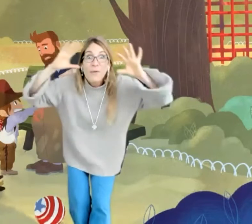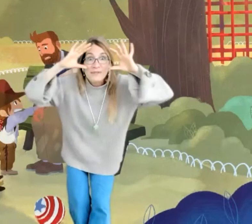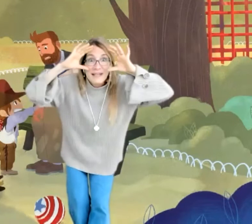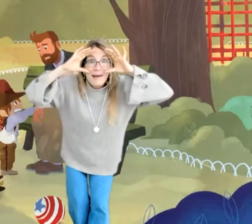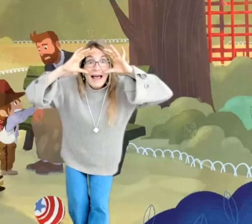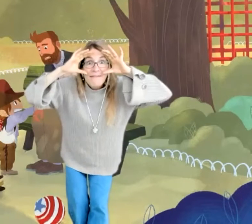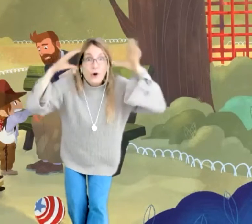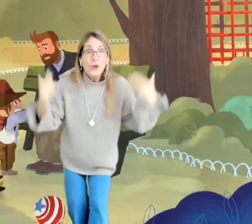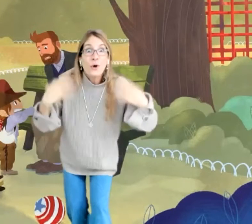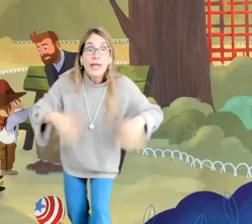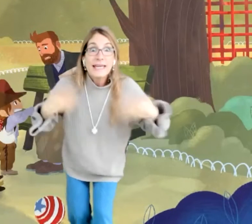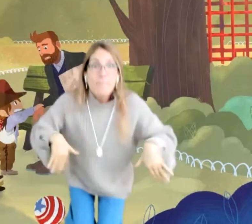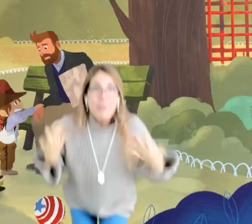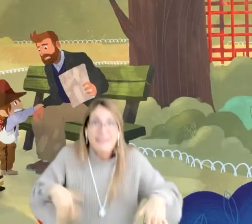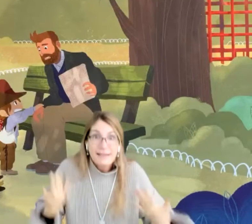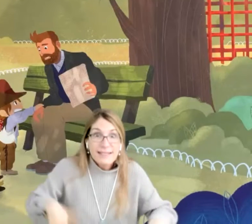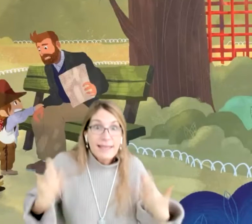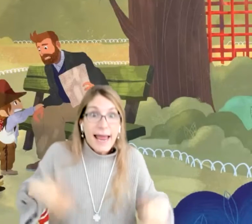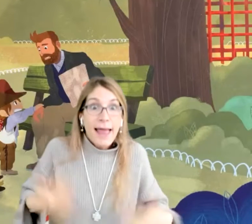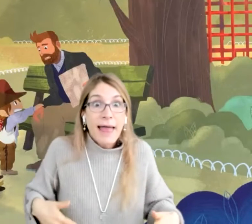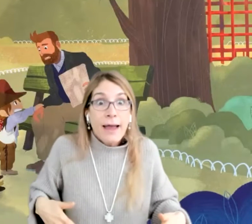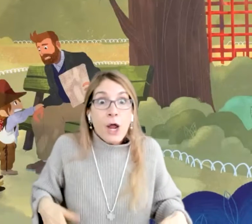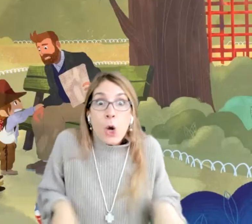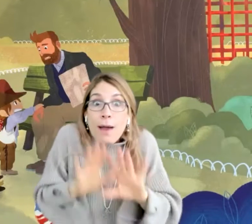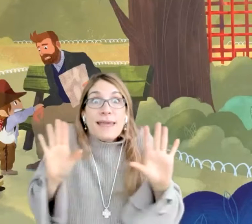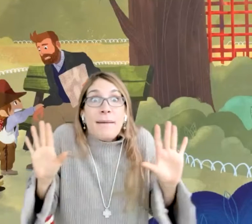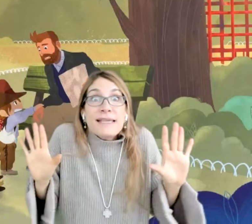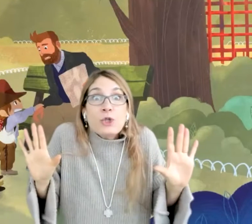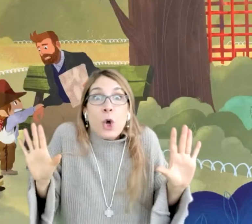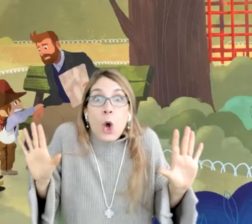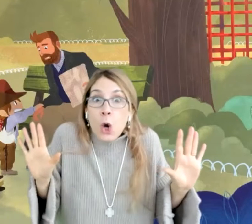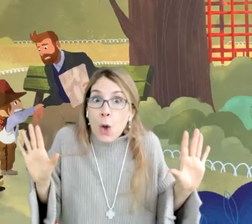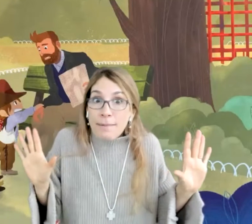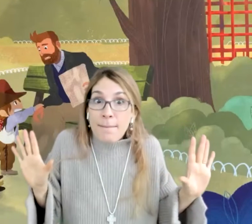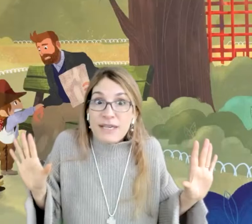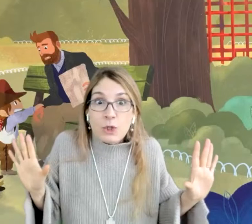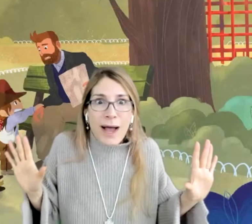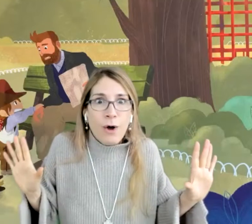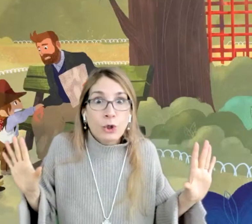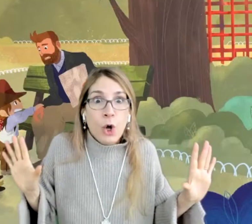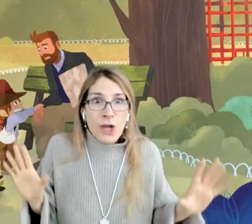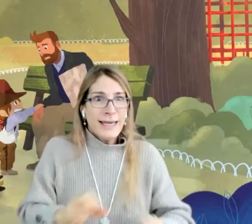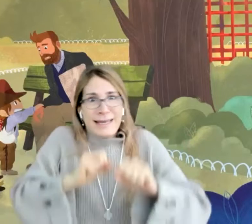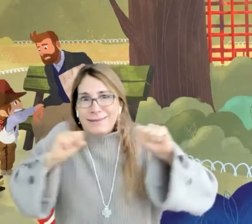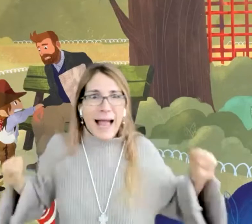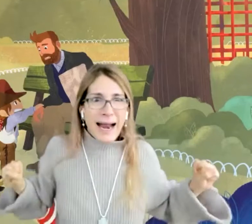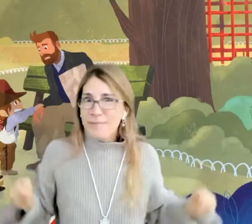observando. No querían perderse de nada. Lo habían visto. Lo habían visto a Oto gritar y